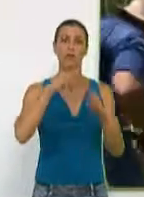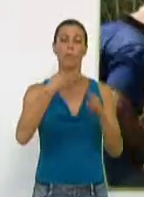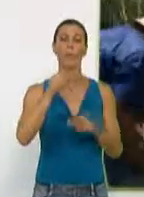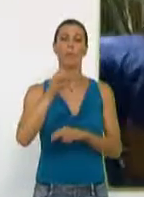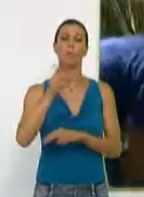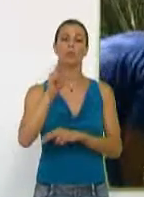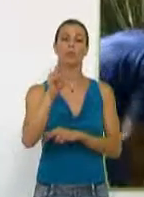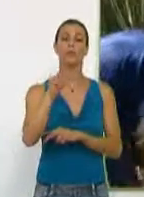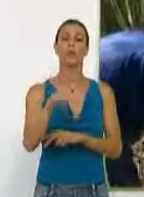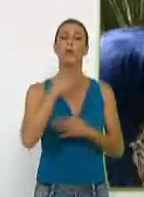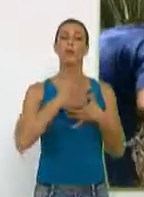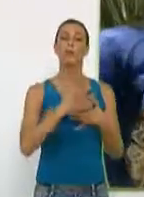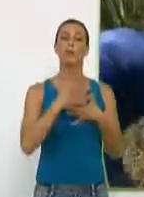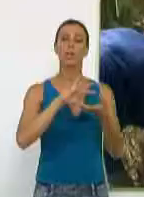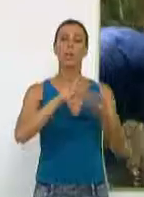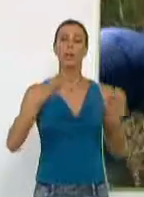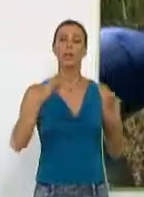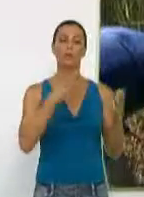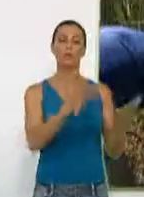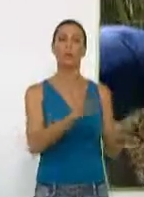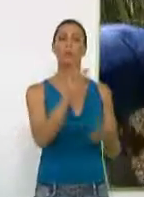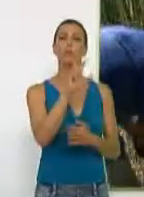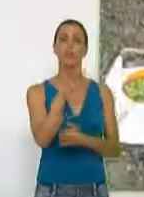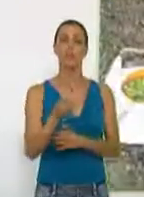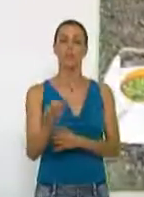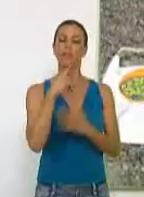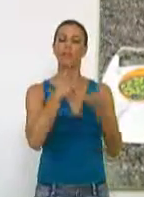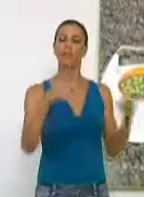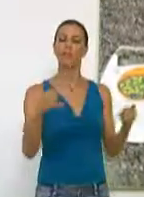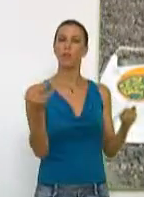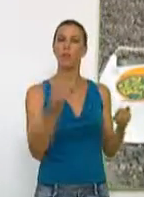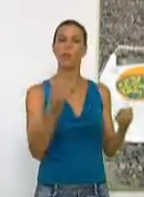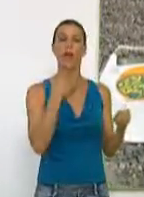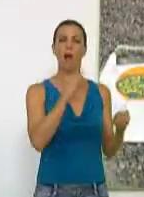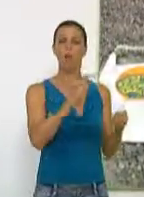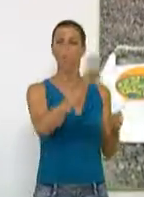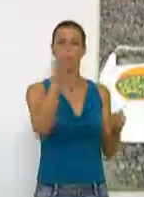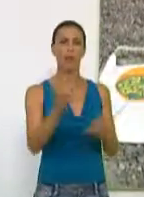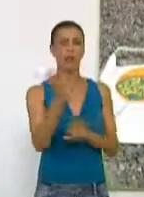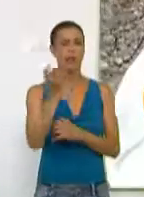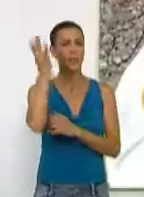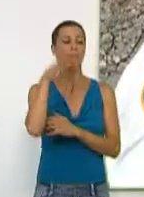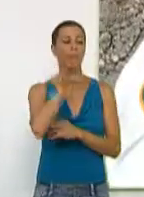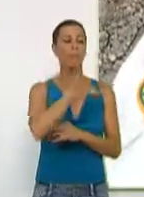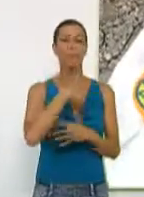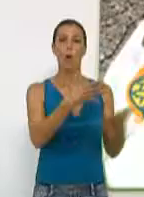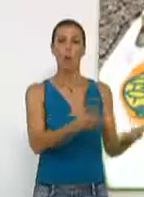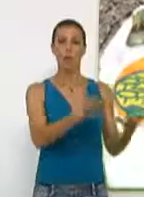Asociación Buxus y el grupo de voluntarios amigos de la Charca de Suárez celebraban el Día de Acción Litoral con varias iniciativas en el humedal.